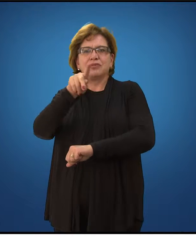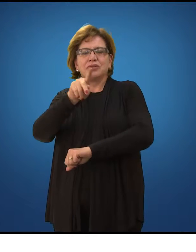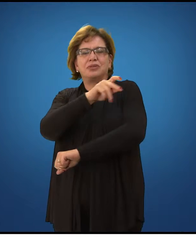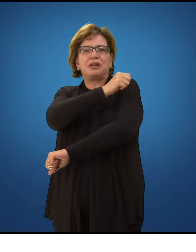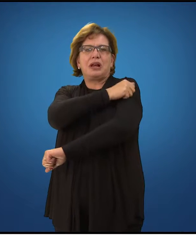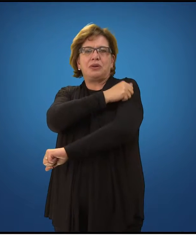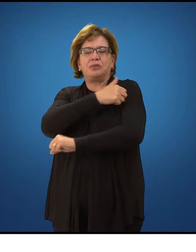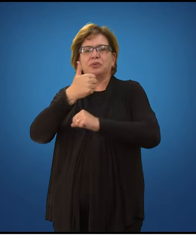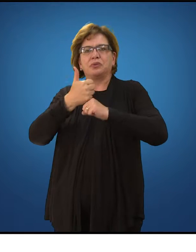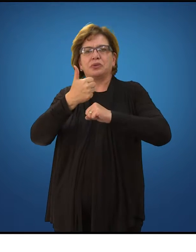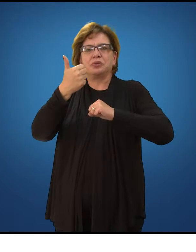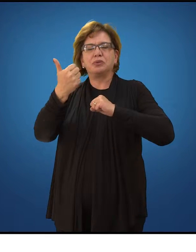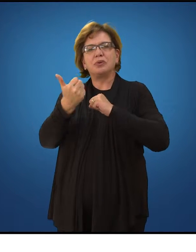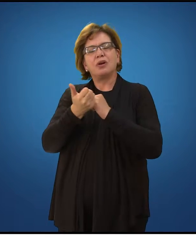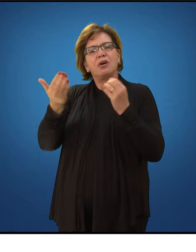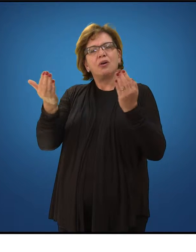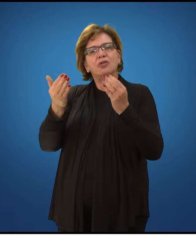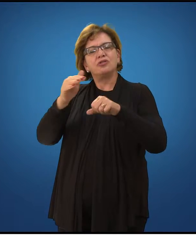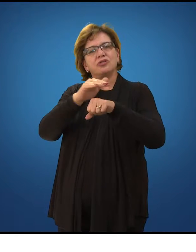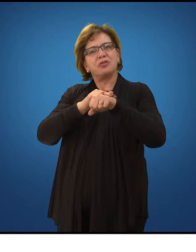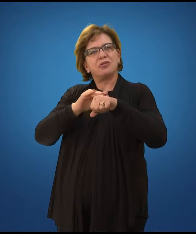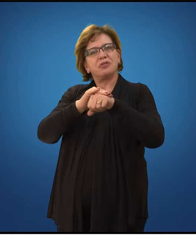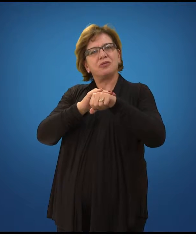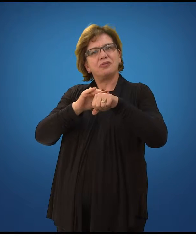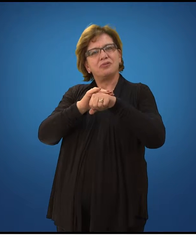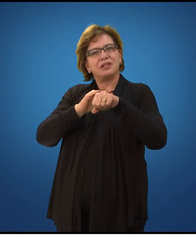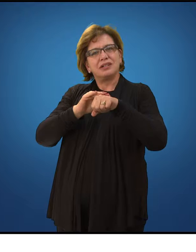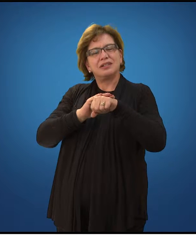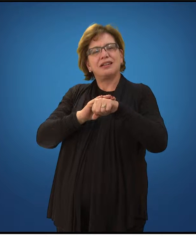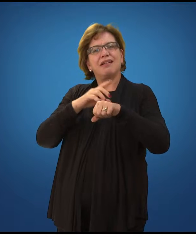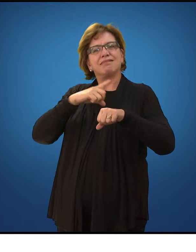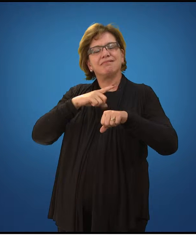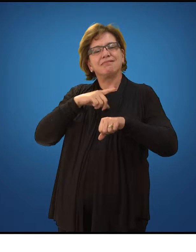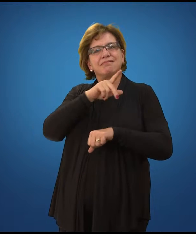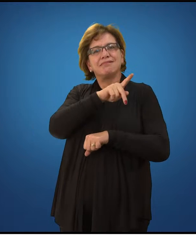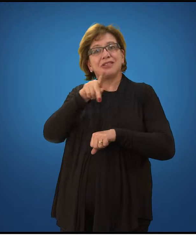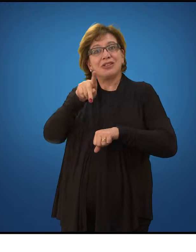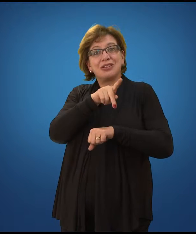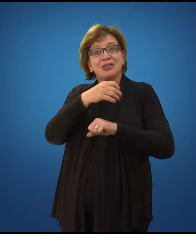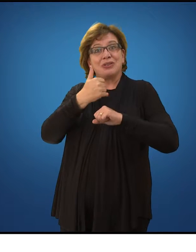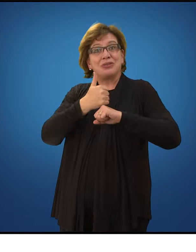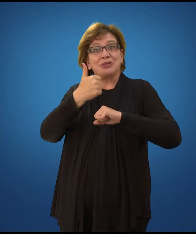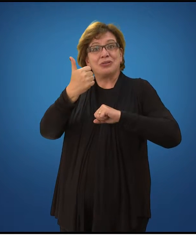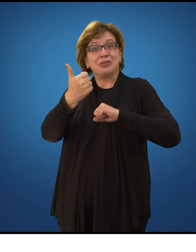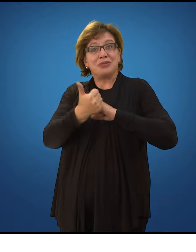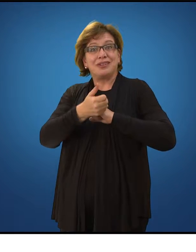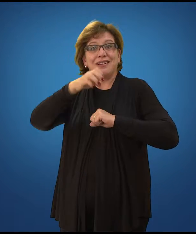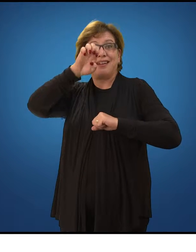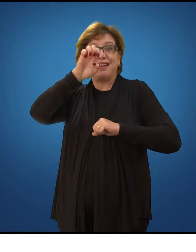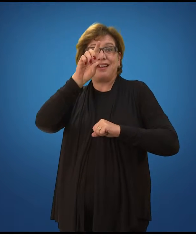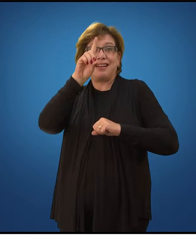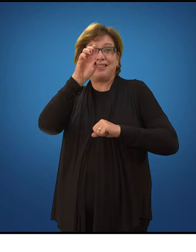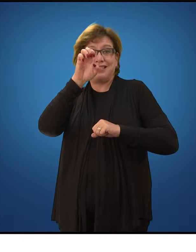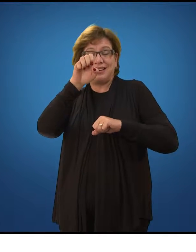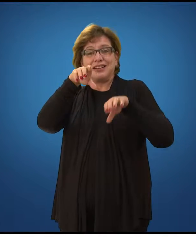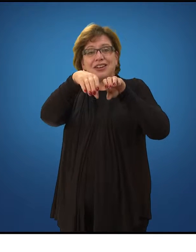conosco trouxemos aqui o professor tutor Eder Rodrigo Guariza, que é administrador formado pela